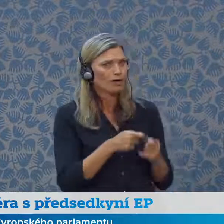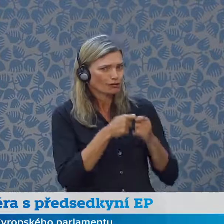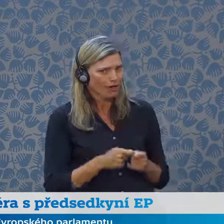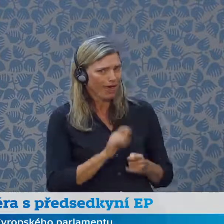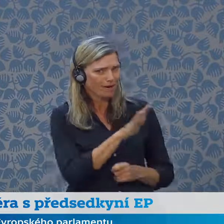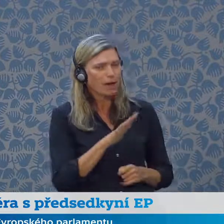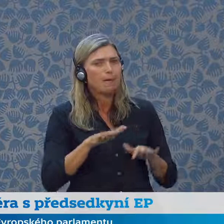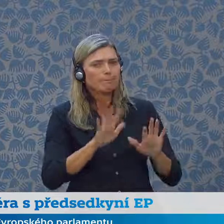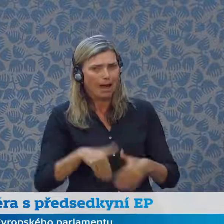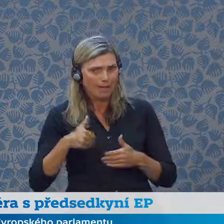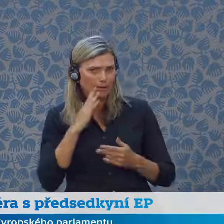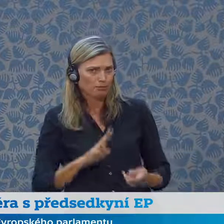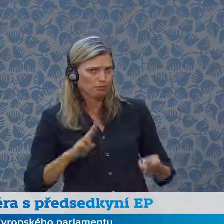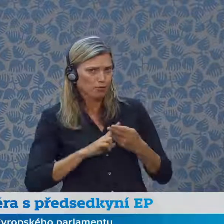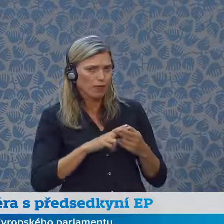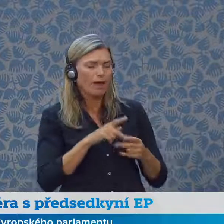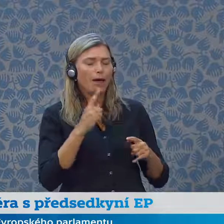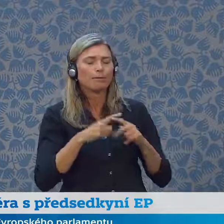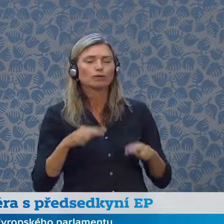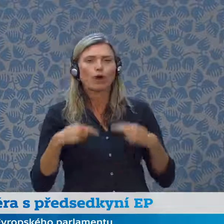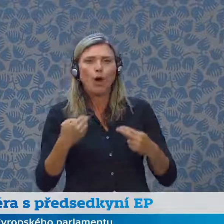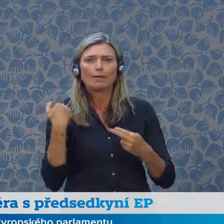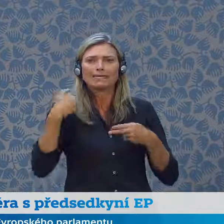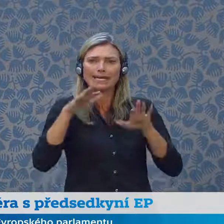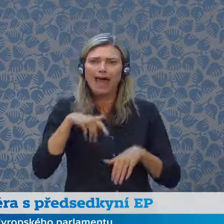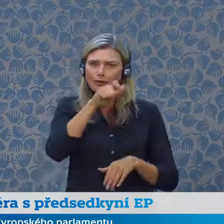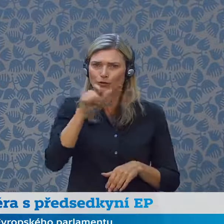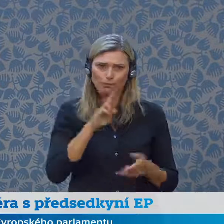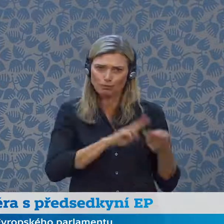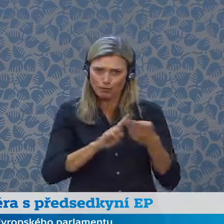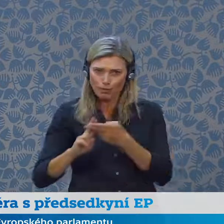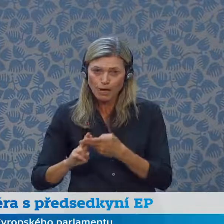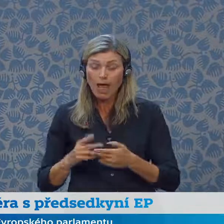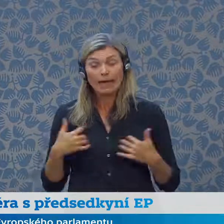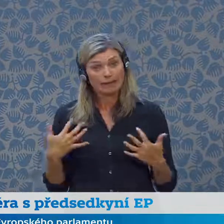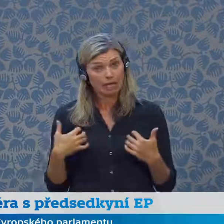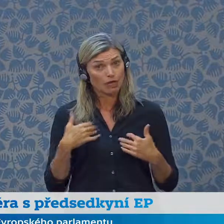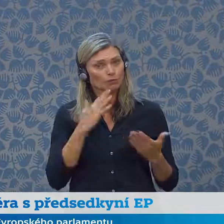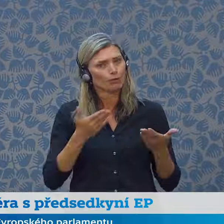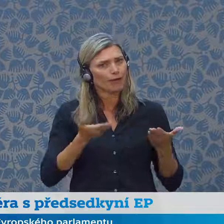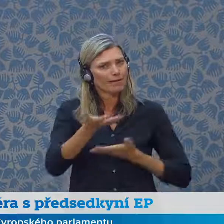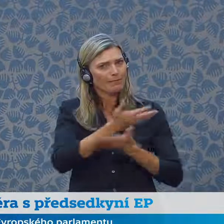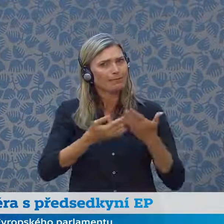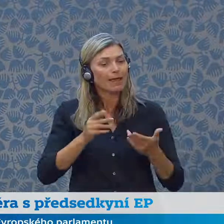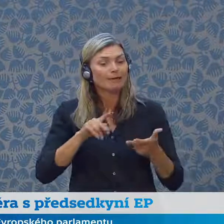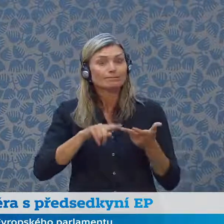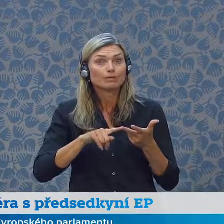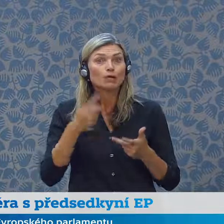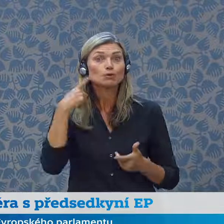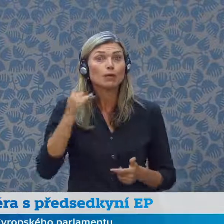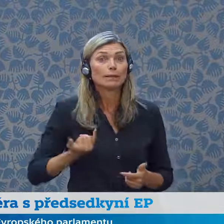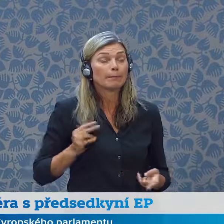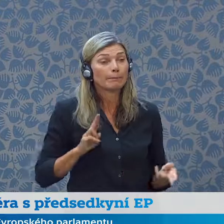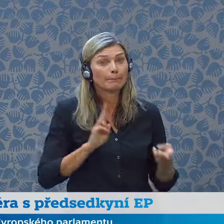vaší poslanecké sněmovny a senátu a také se velmi těším na diskusy se studenty. To je